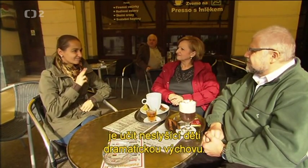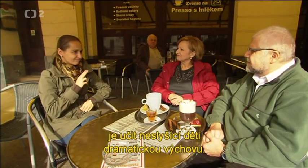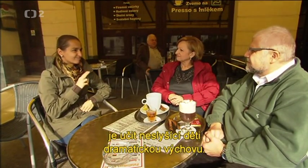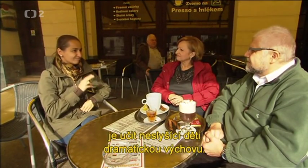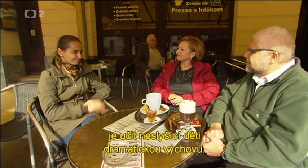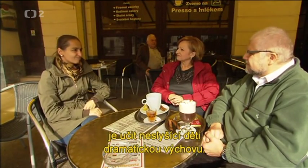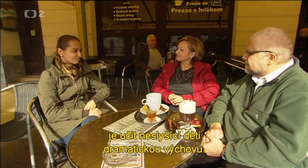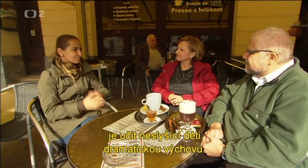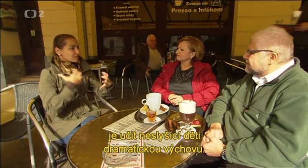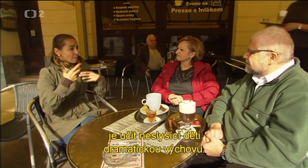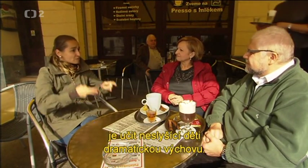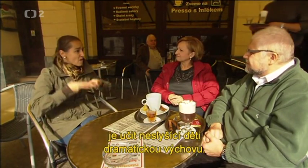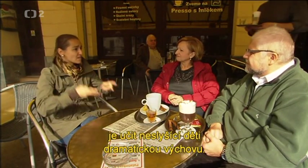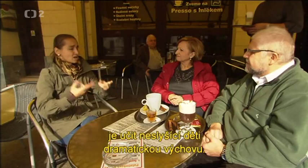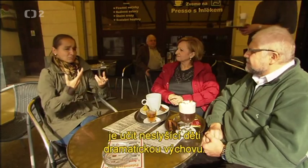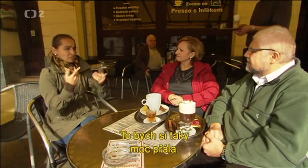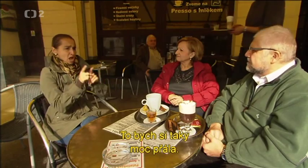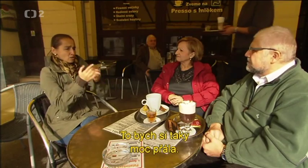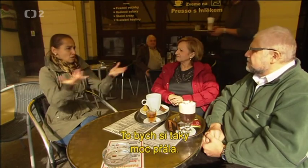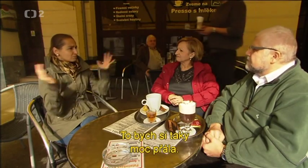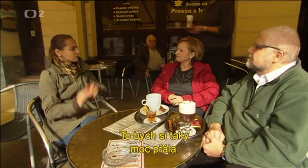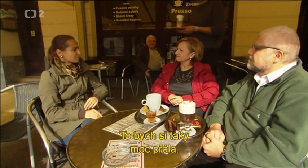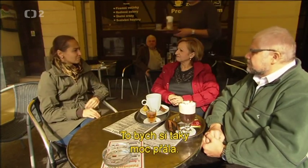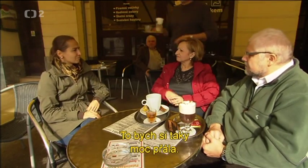děti dramatickou výchovu. To bych si taky moc přála.